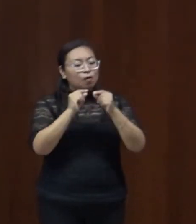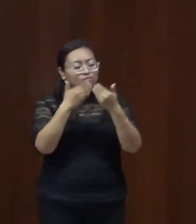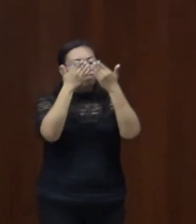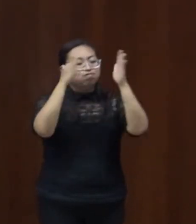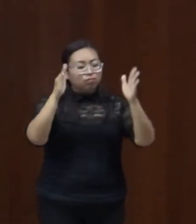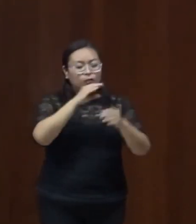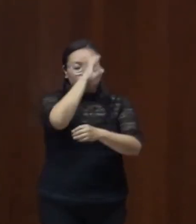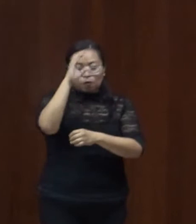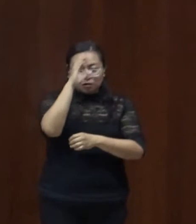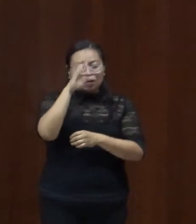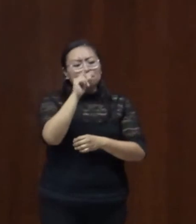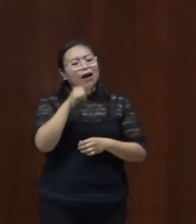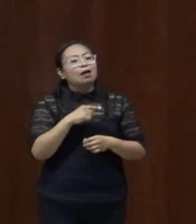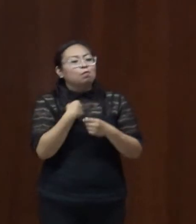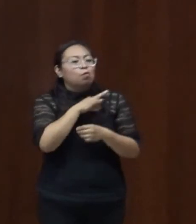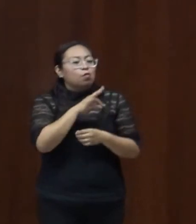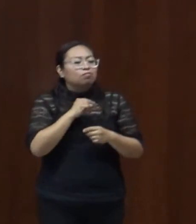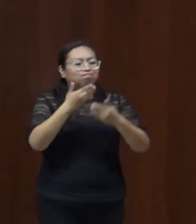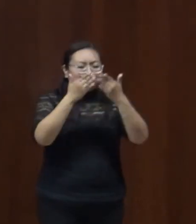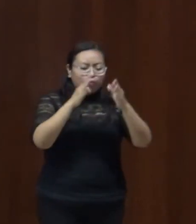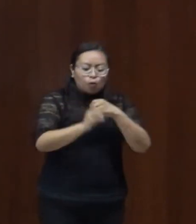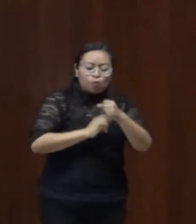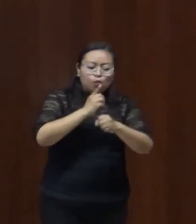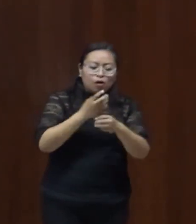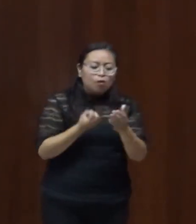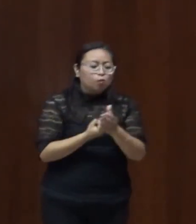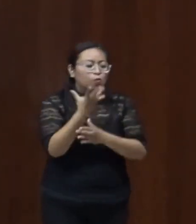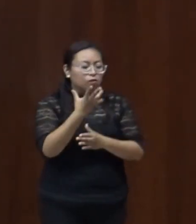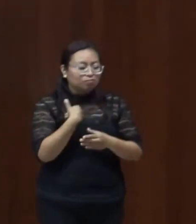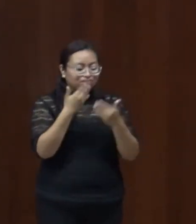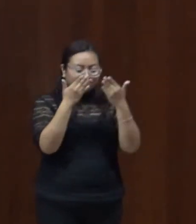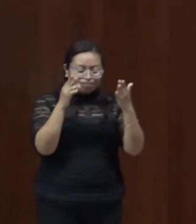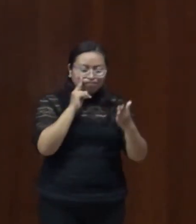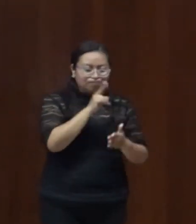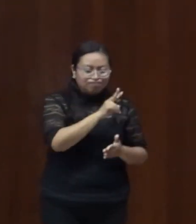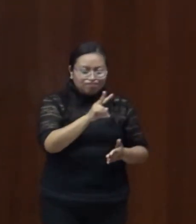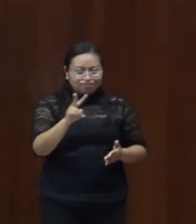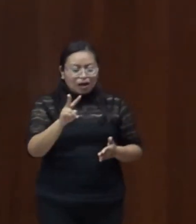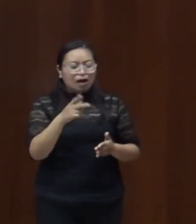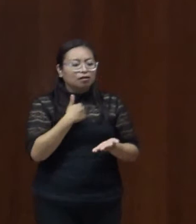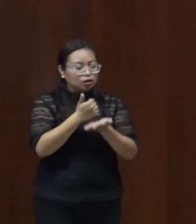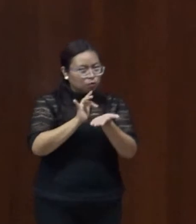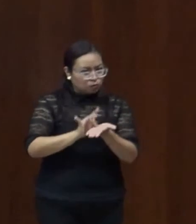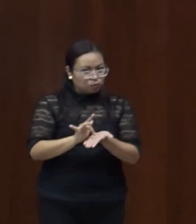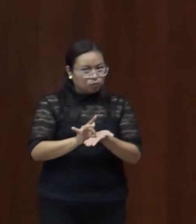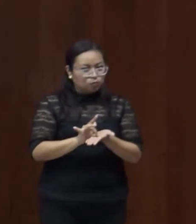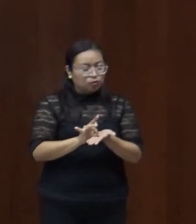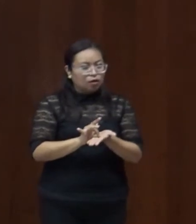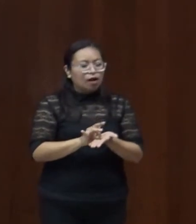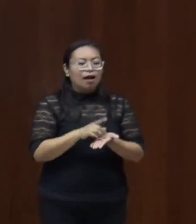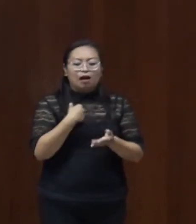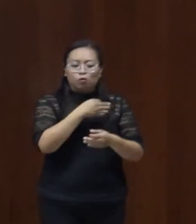de esta situación y surjan mayores oportunidades para visualizar a